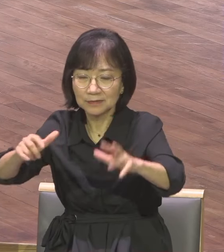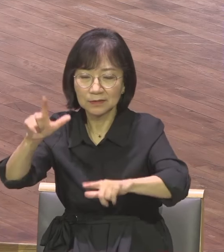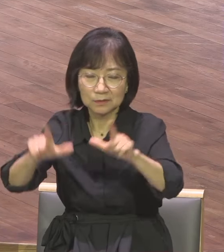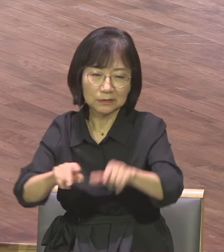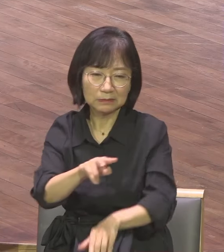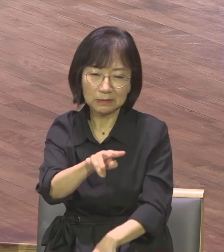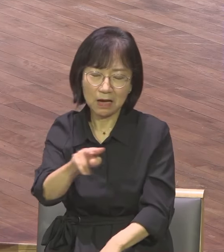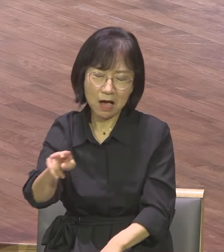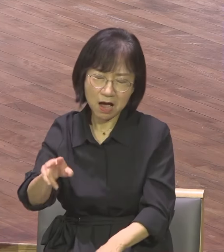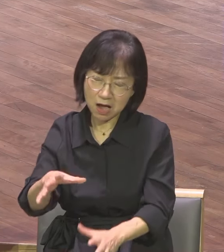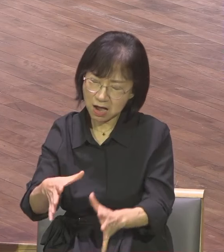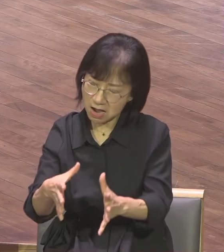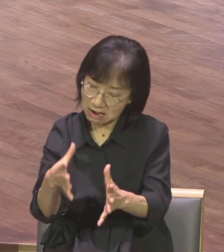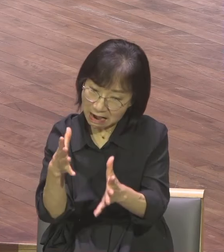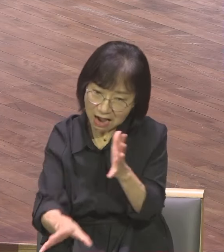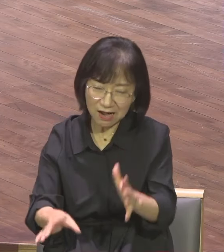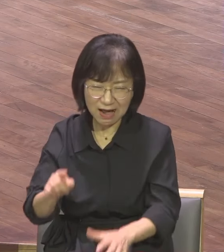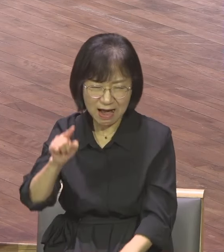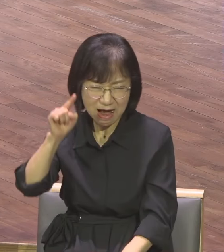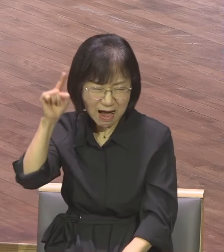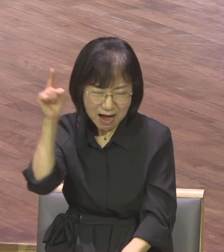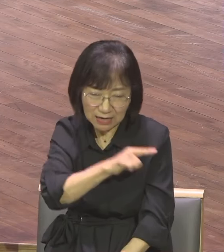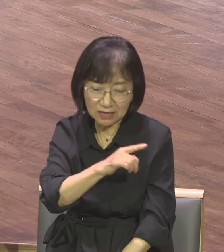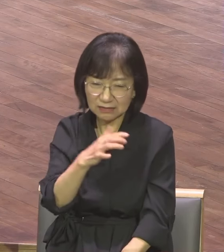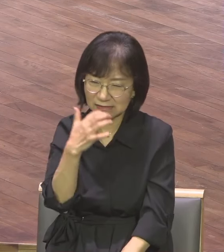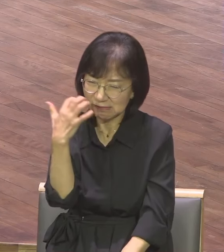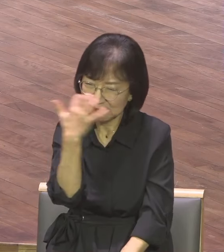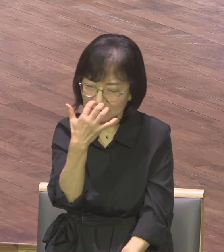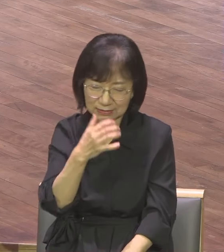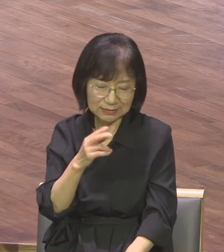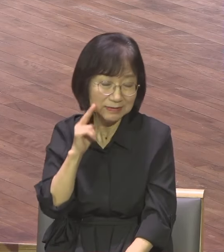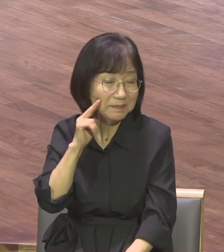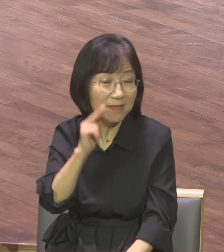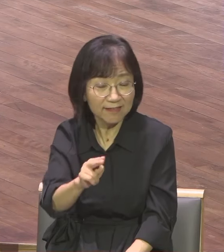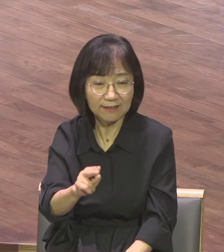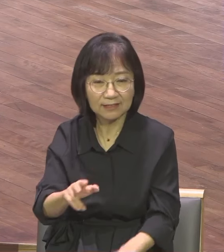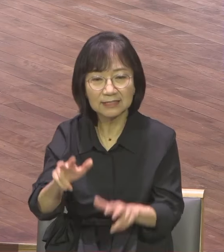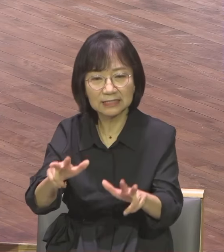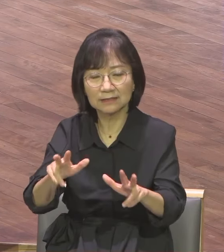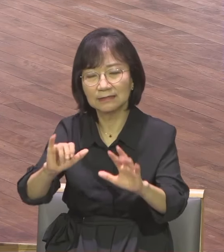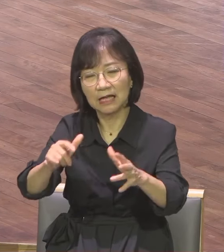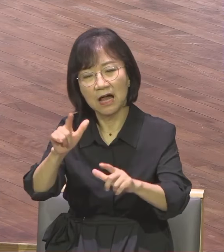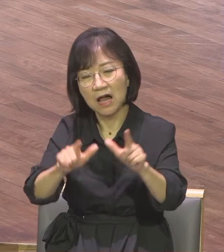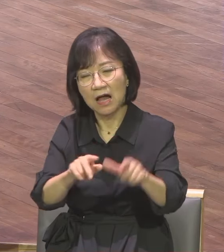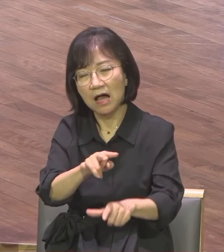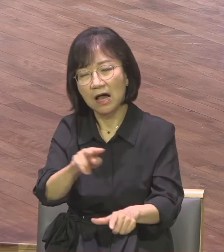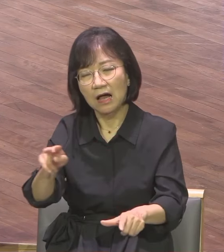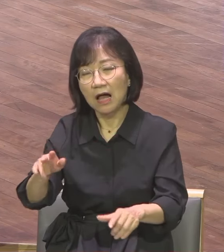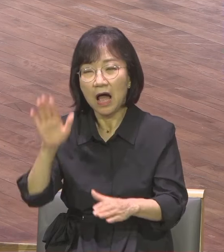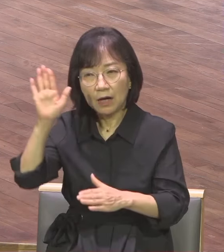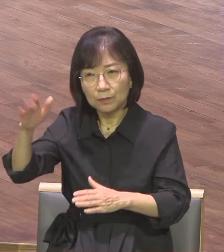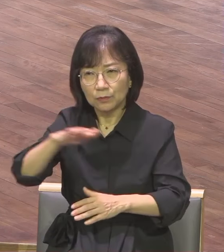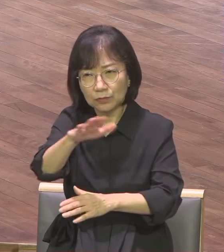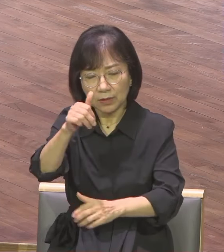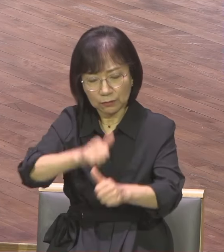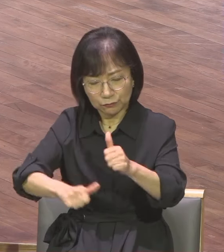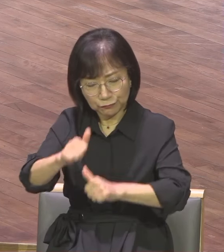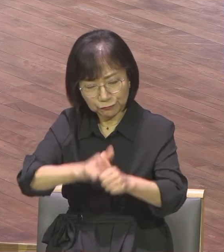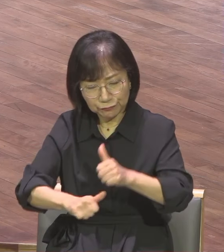악합니다 너무도 음란해요 너무도 폐역합니다 우리의 후대들이 어떻게 살까 이 땅에서